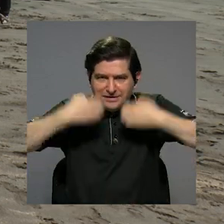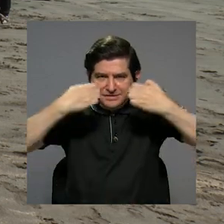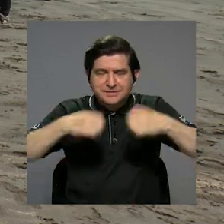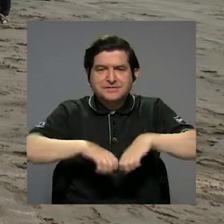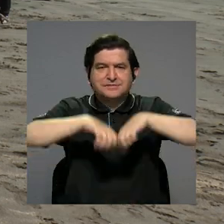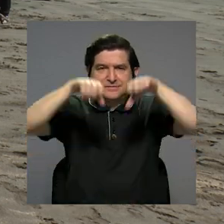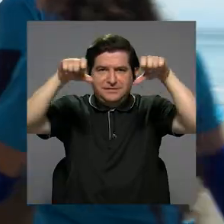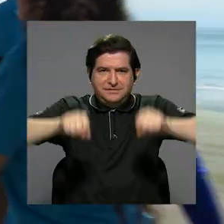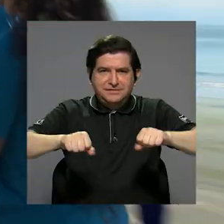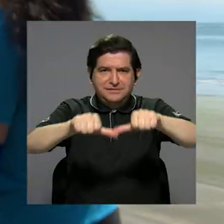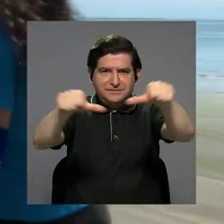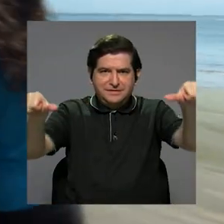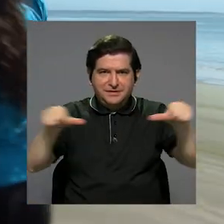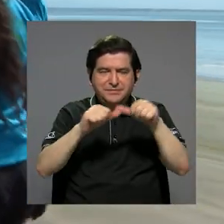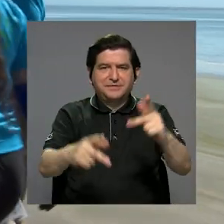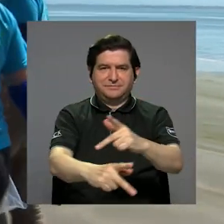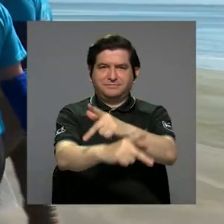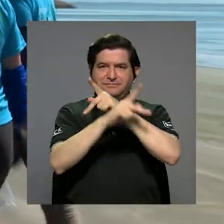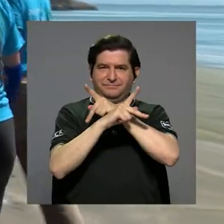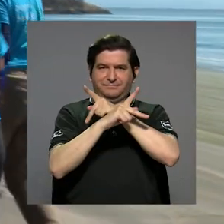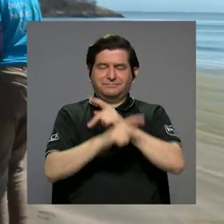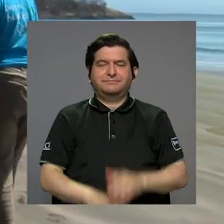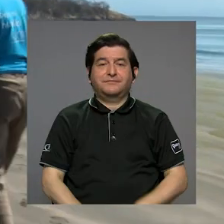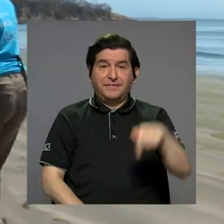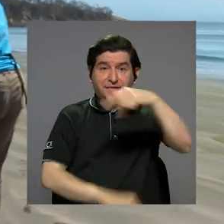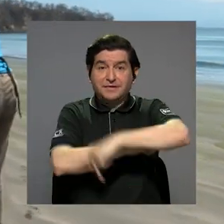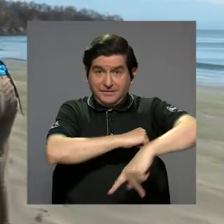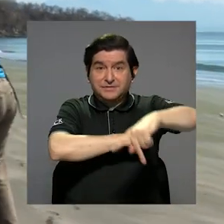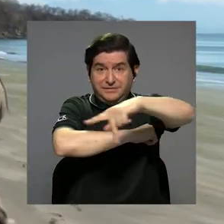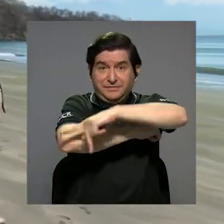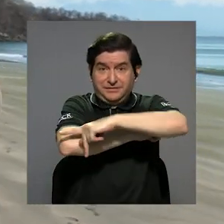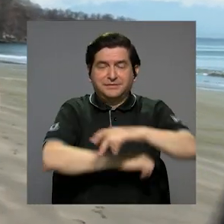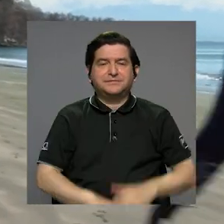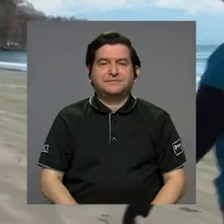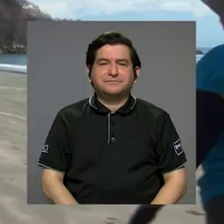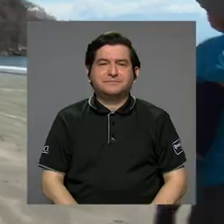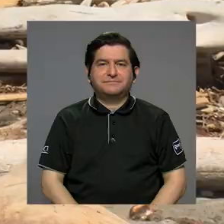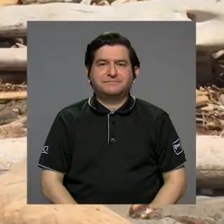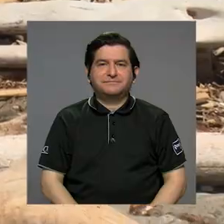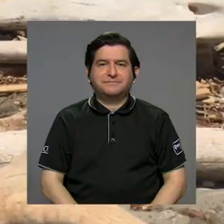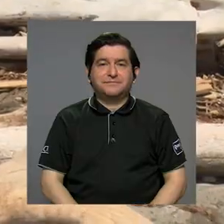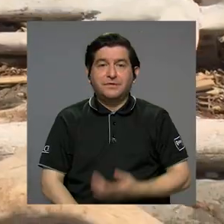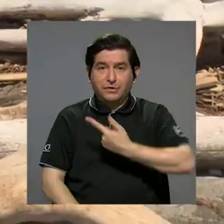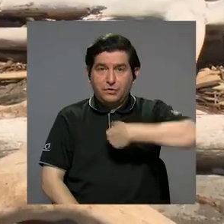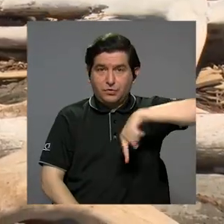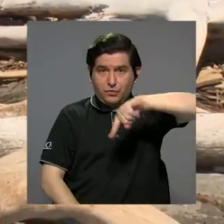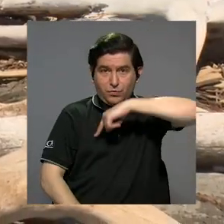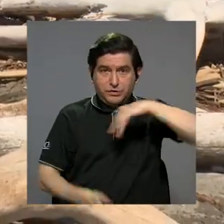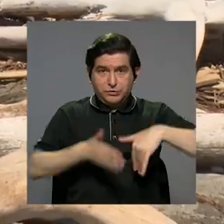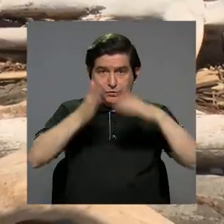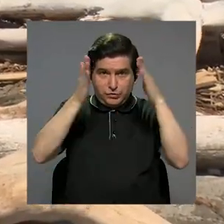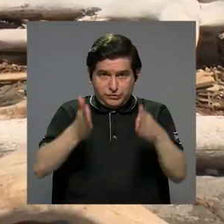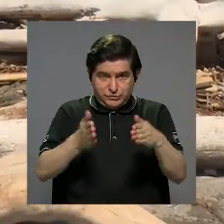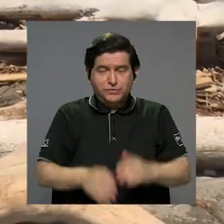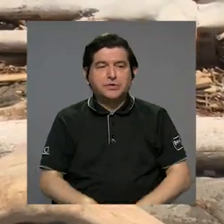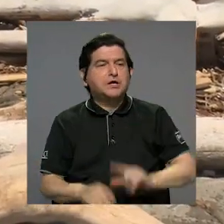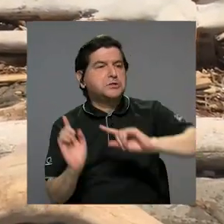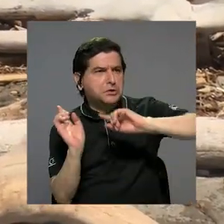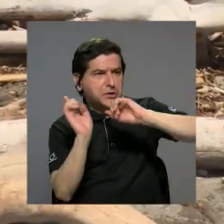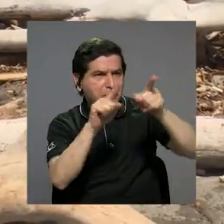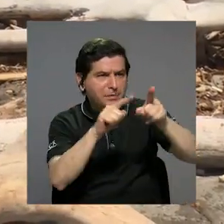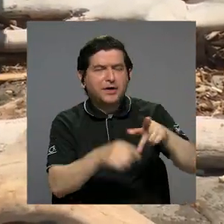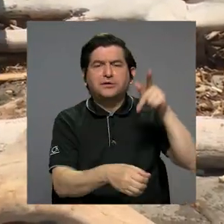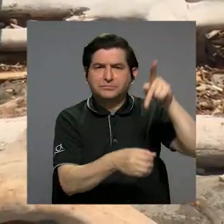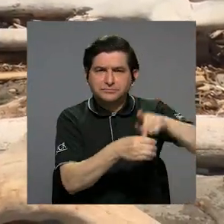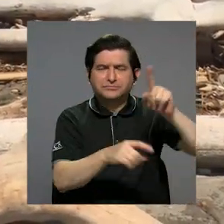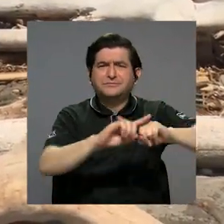el sistema de áreas de conservación de nuestro país, en la cual nuestras y nuestros estudiantes se van y